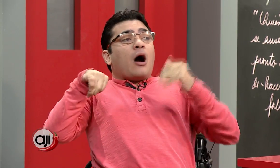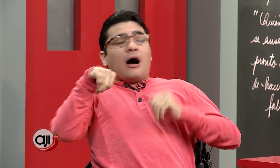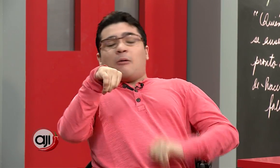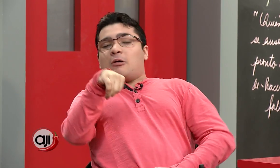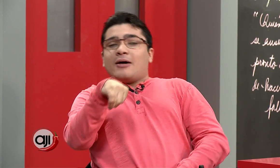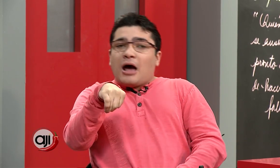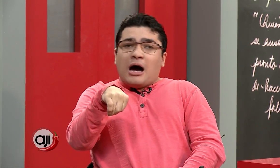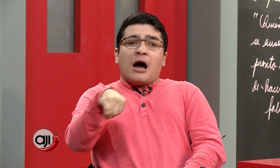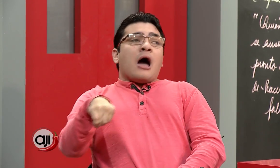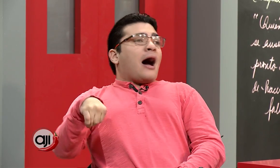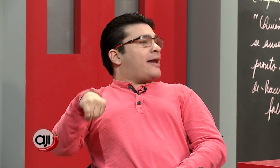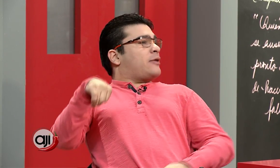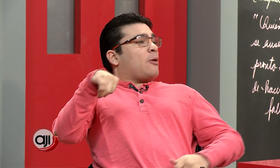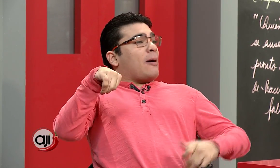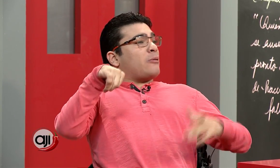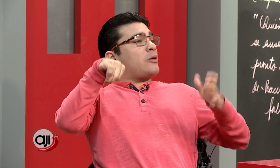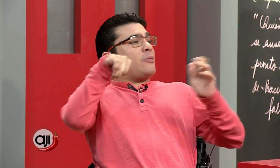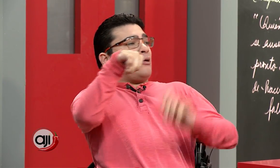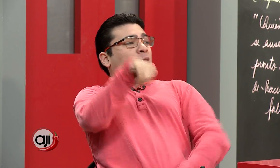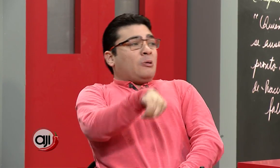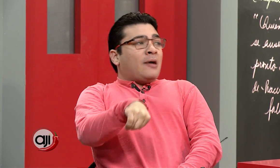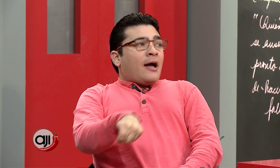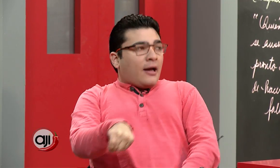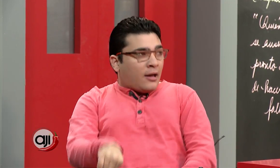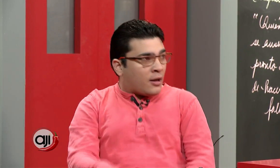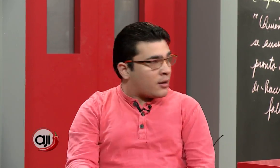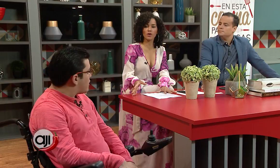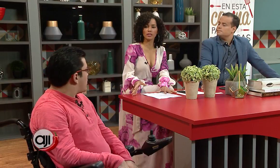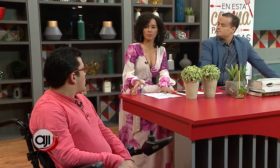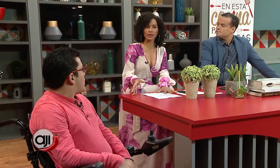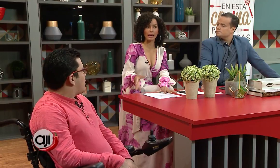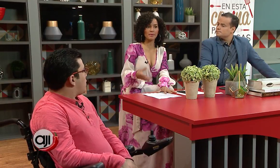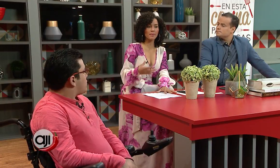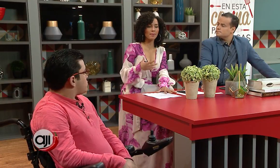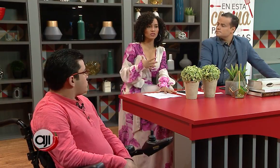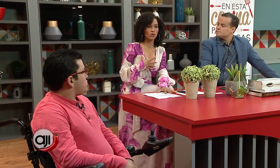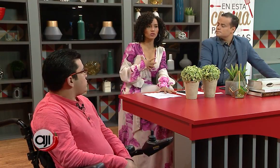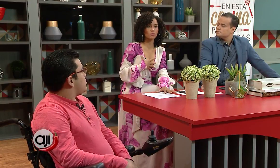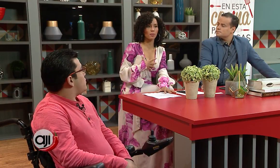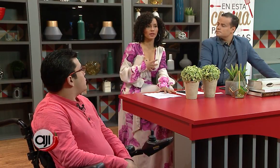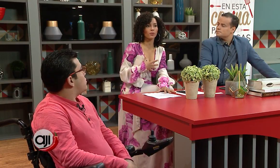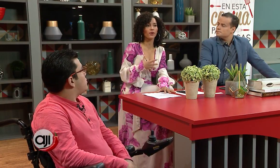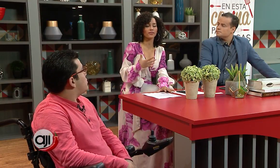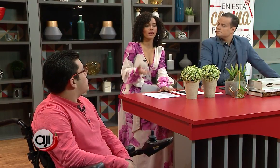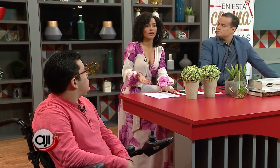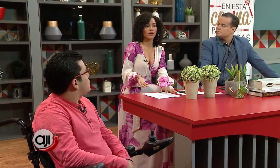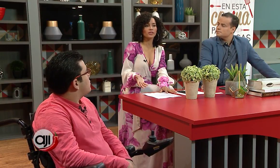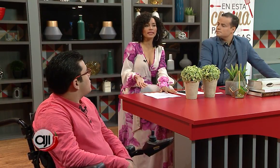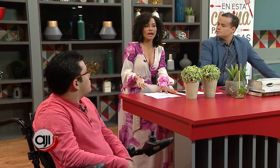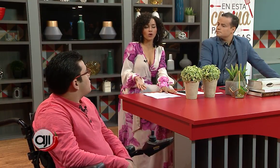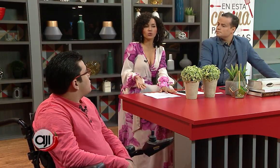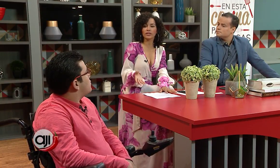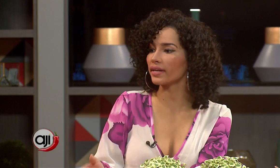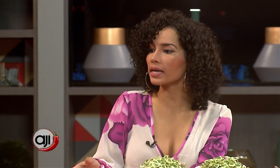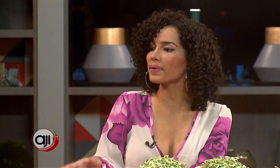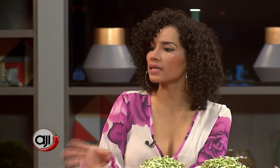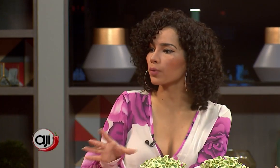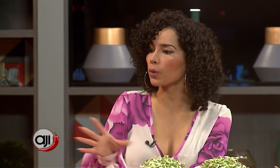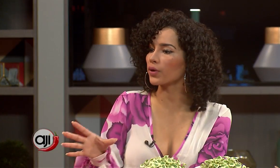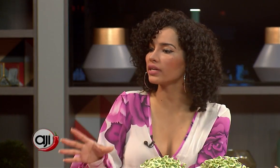a volver a retomar muy pronto. Y qué importante este aporte, porque a mí me pasó en su momento pues que no tenía auto y tenía que pasar por los puentes